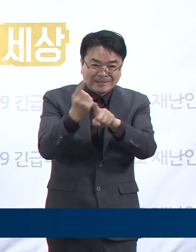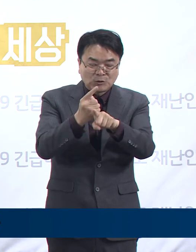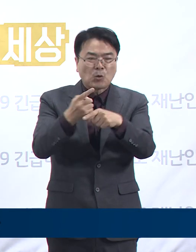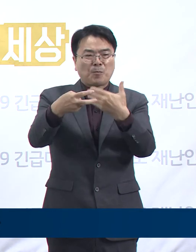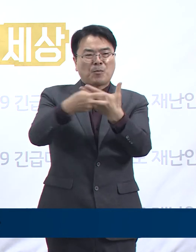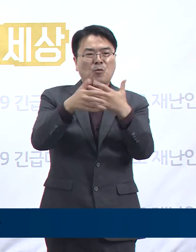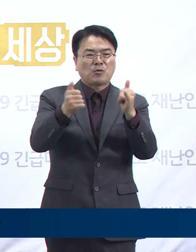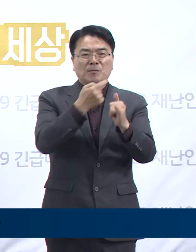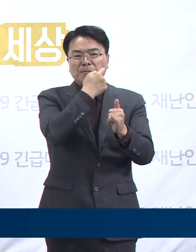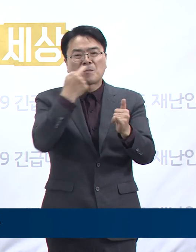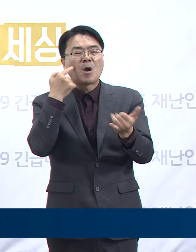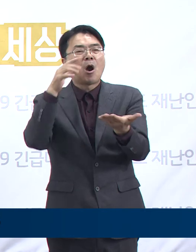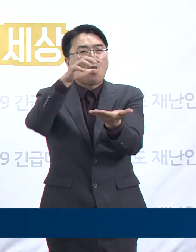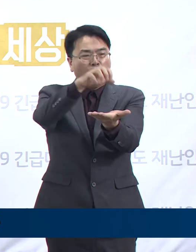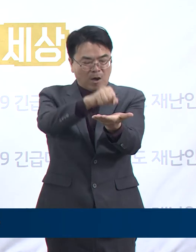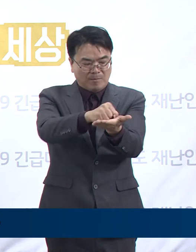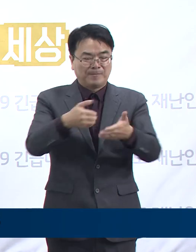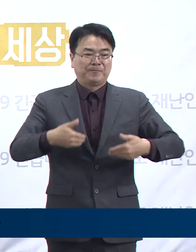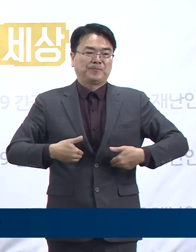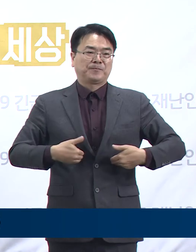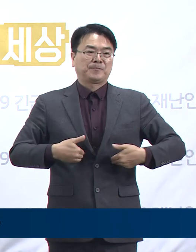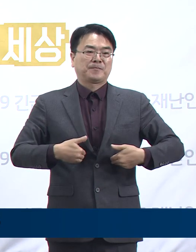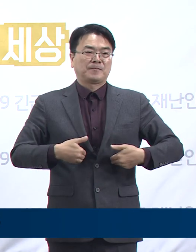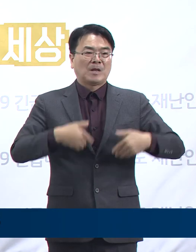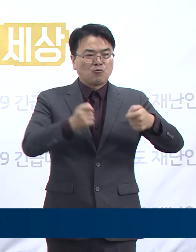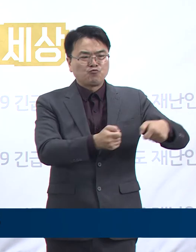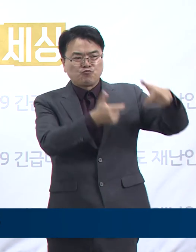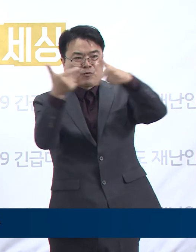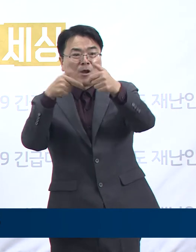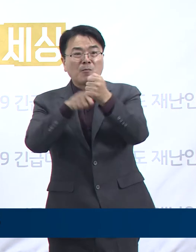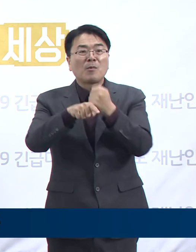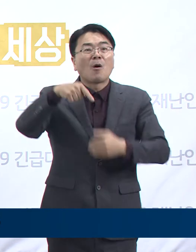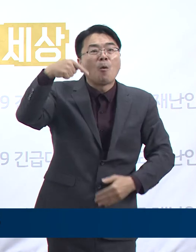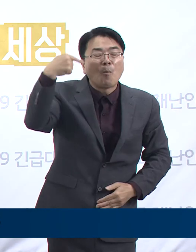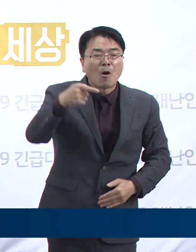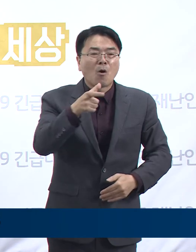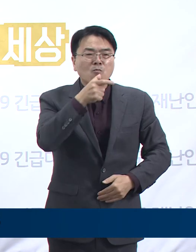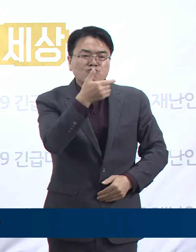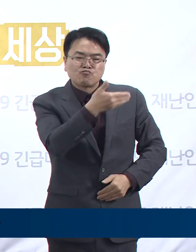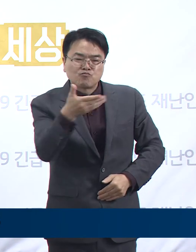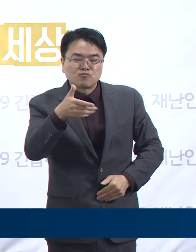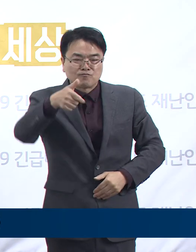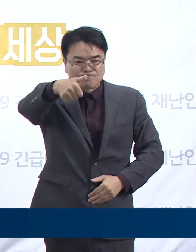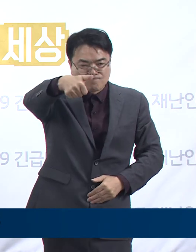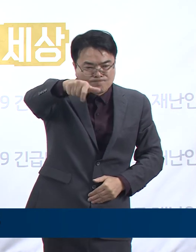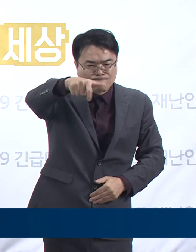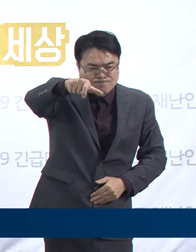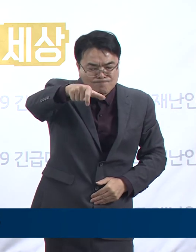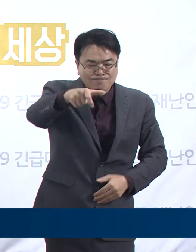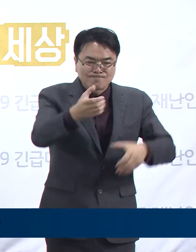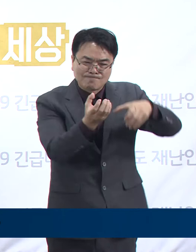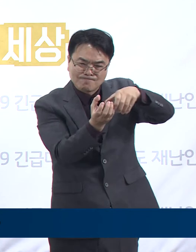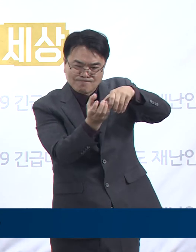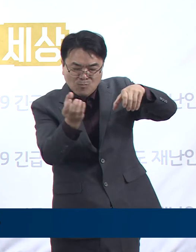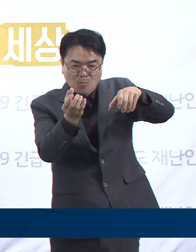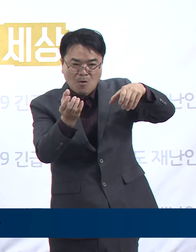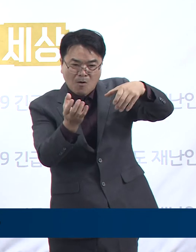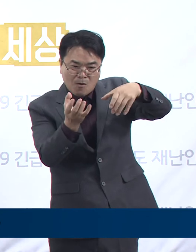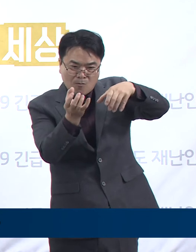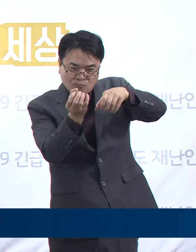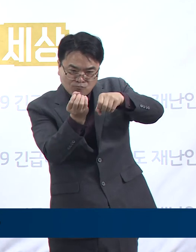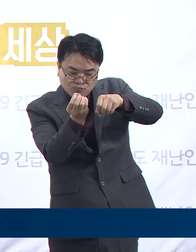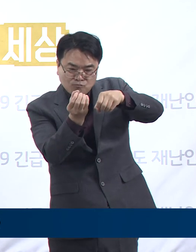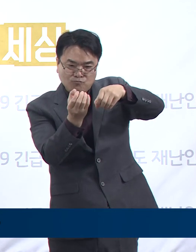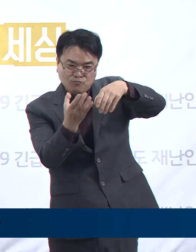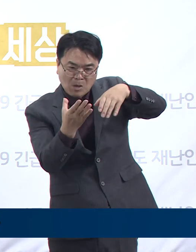일입니다. 유행을 물에 비유하면 우리의 방역활동은 유량을 결정하는 수도관, 수도꼭지 같은